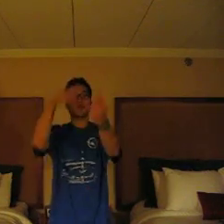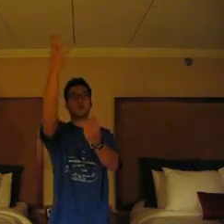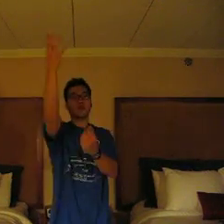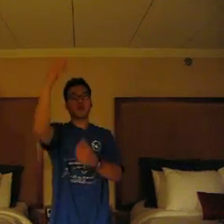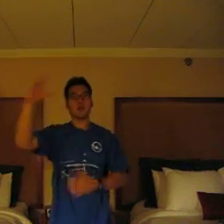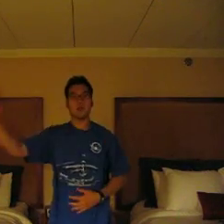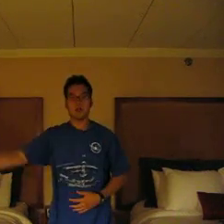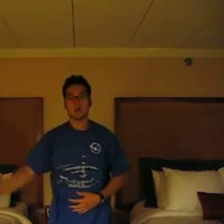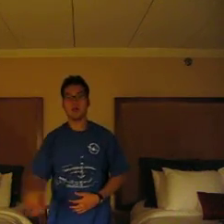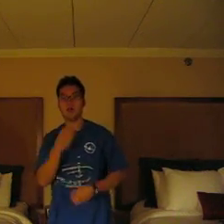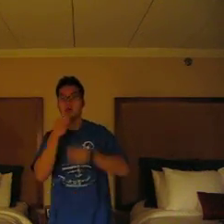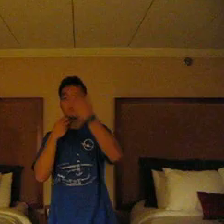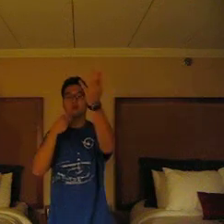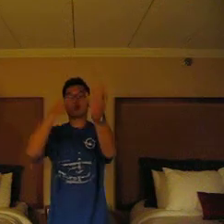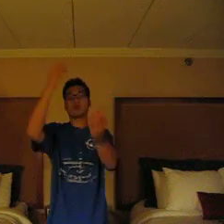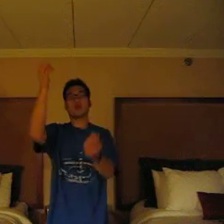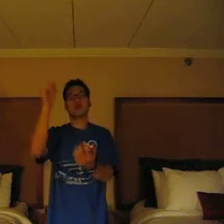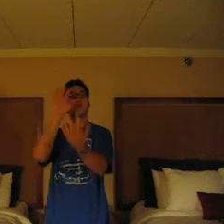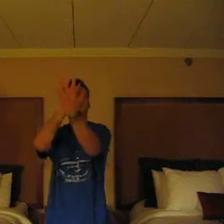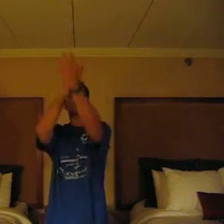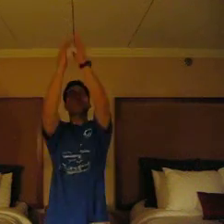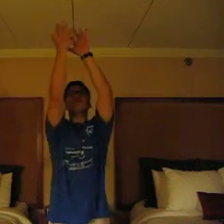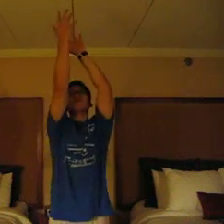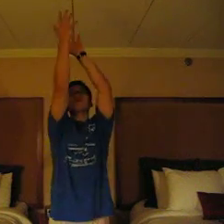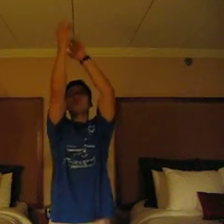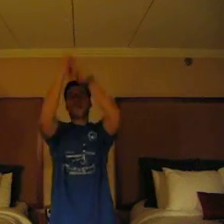오른손 거룩한 불꽃